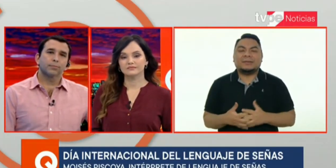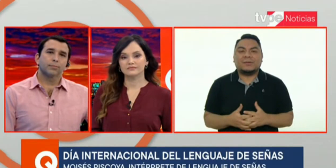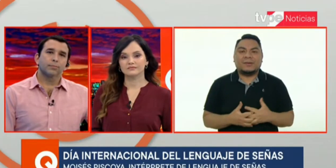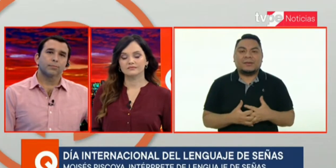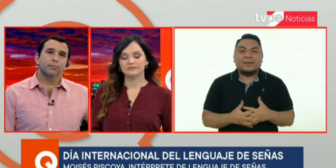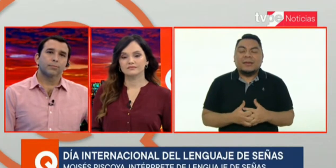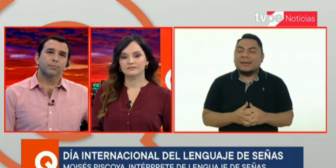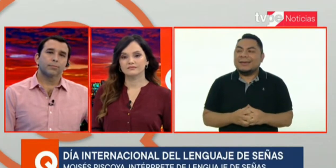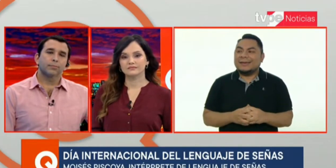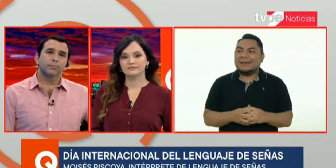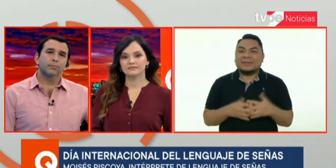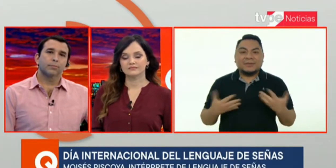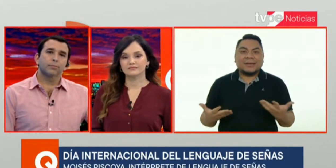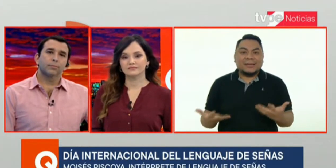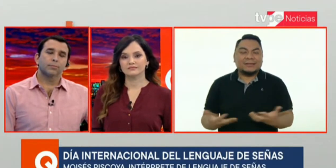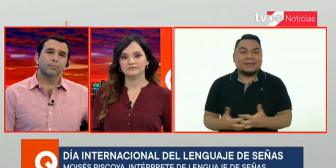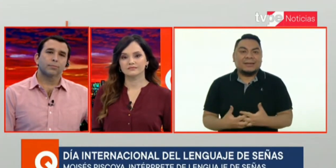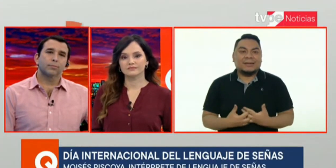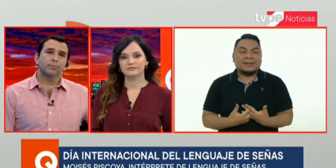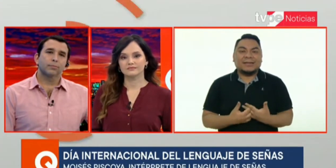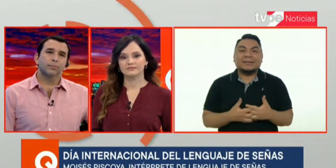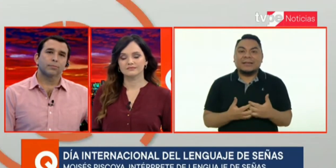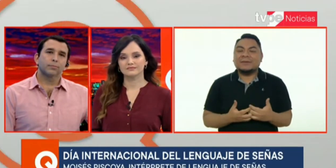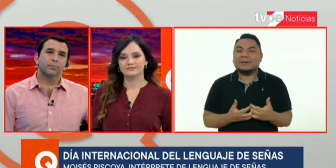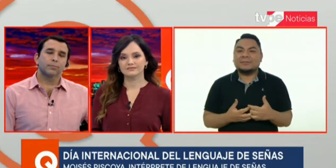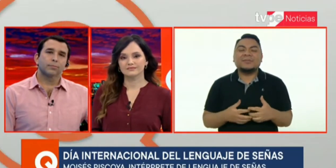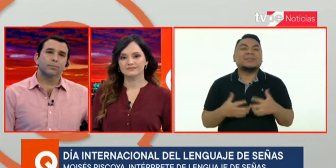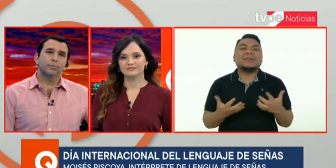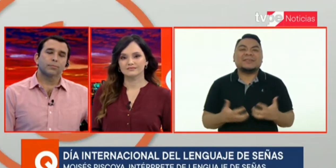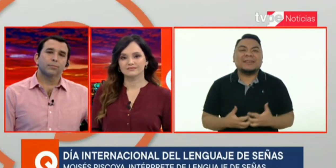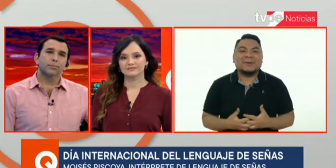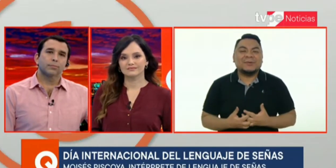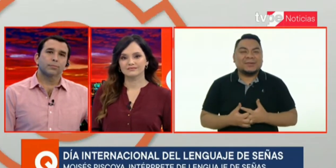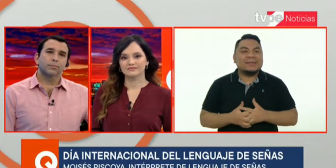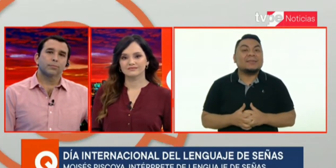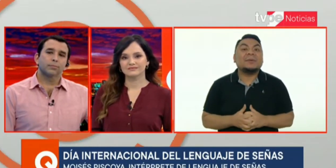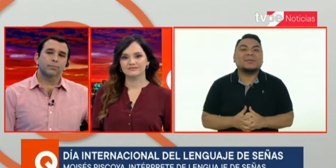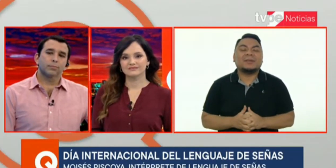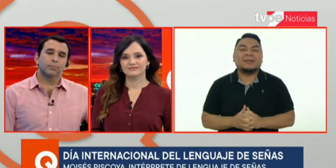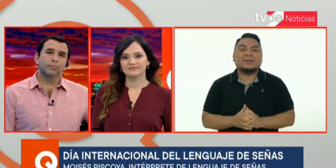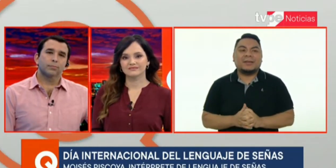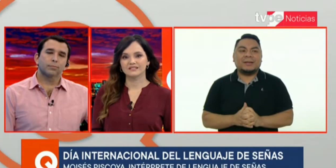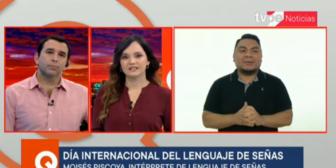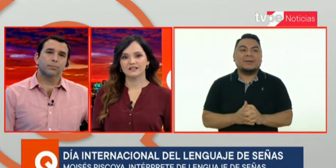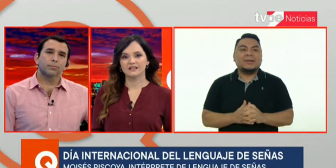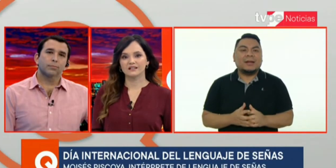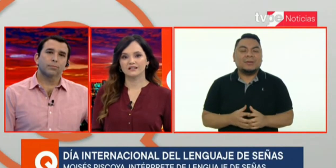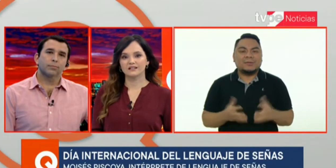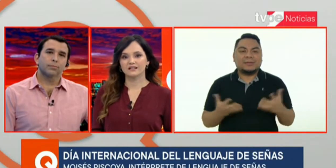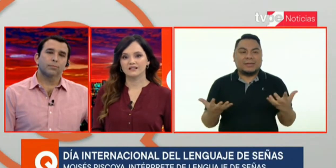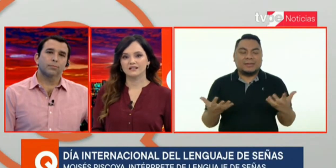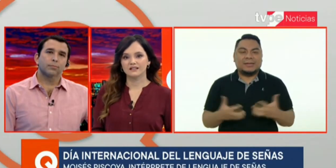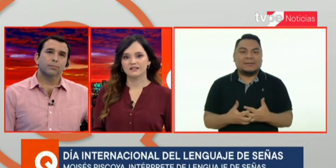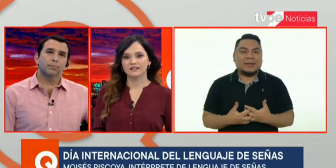Entonces, entrando acá al canal veo un montón de cosas que me gustan y sí me gustaría estudiar algo, algo que sea